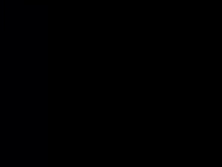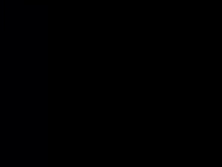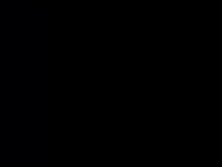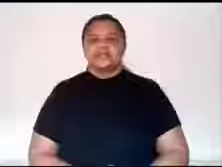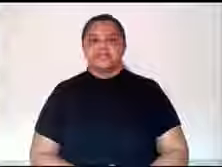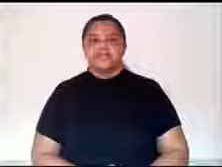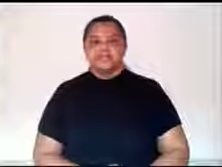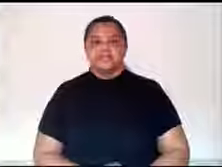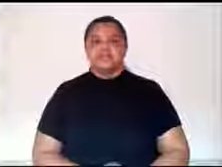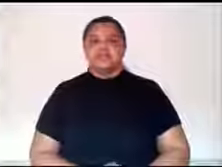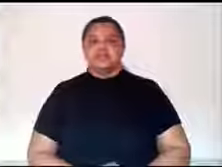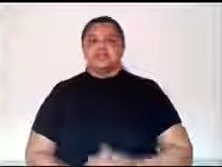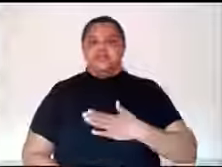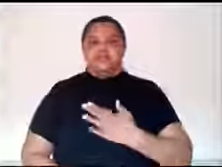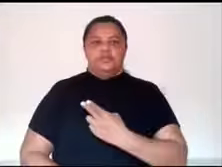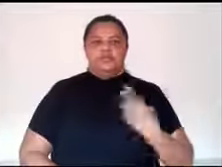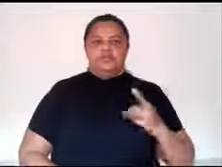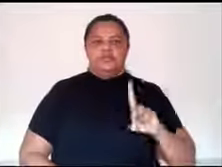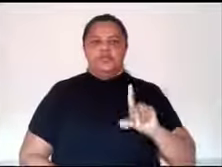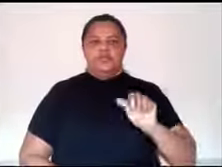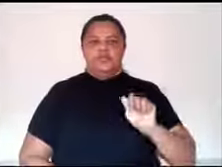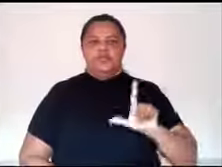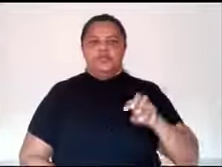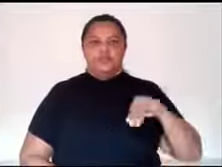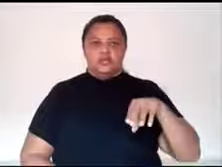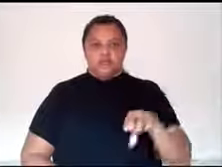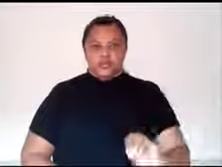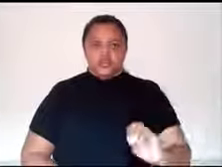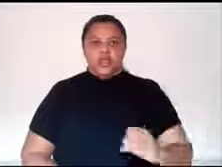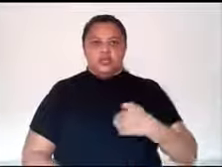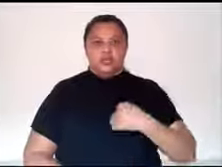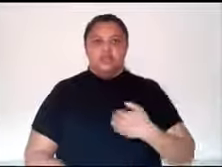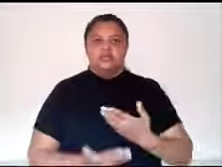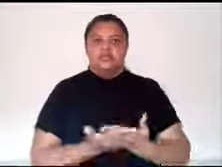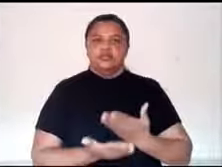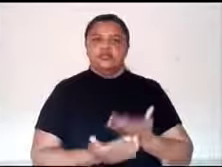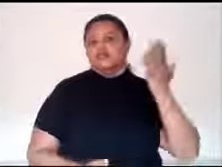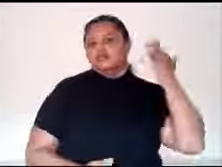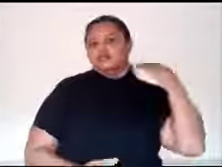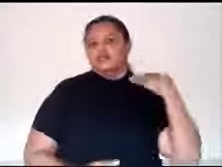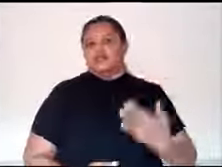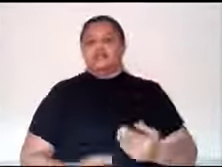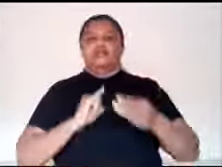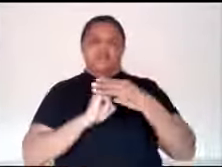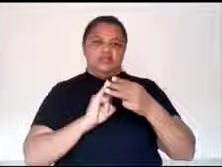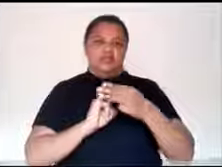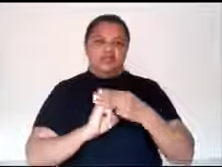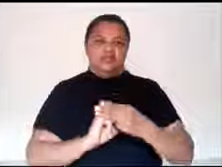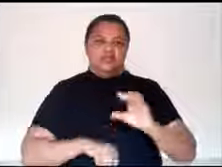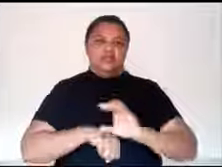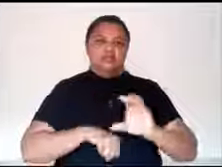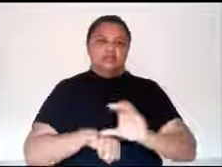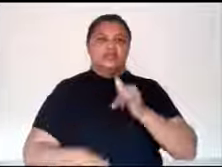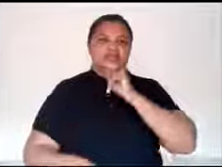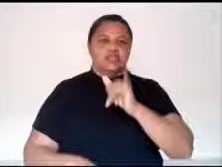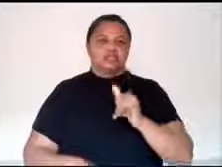Eu me chamo Dalmo Inácio Galdes Costa, sou ex-aluno do IFMA, fiz post-técnico de eletromecânica e